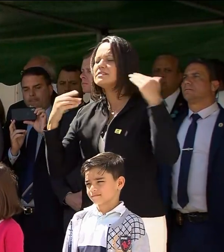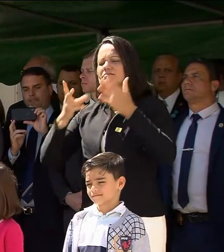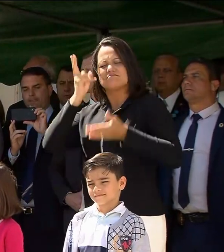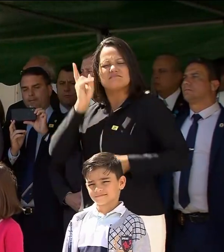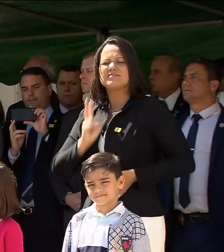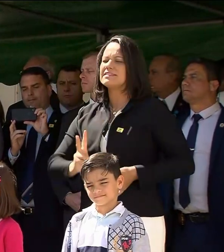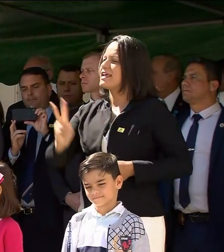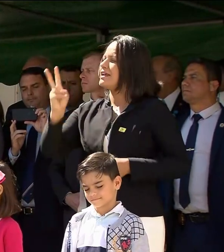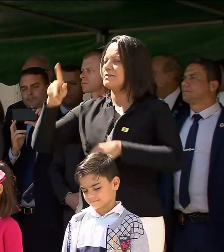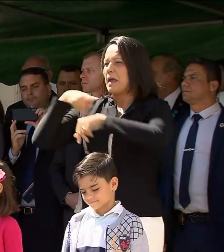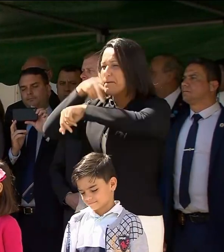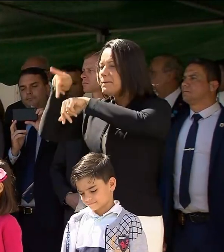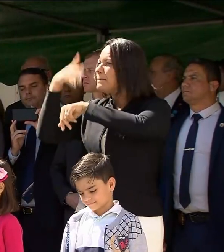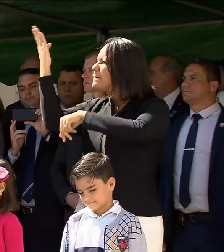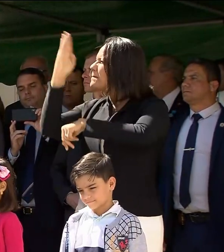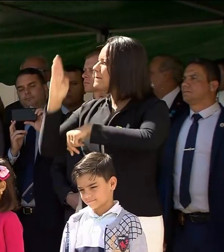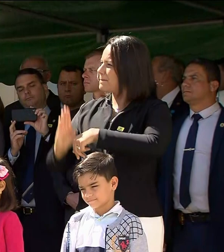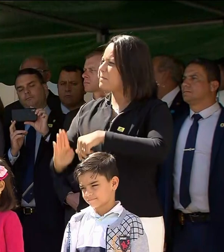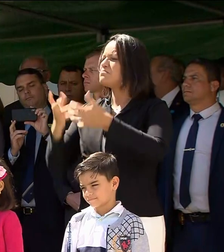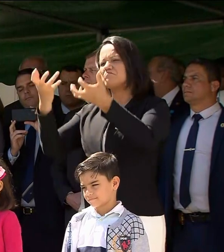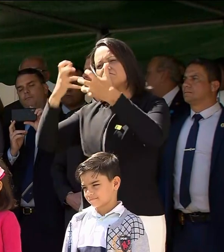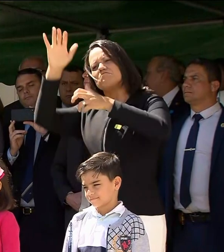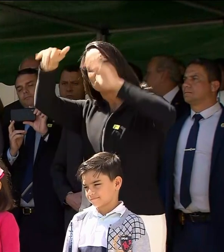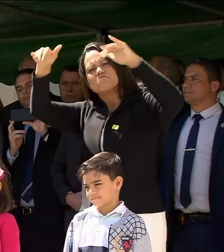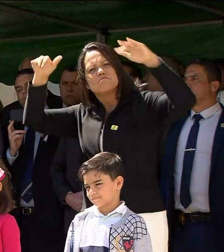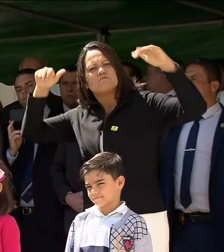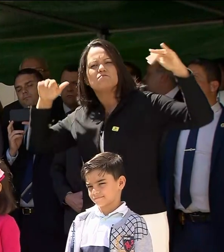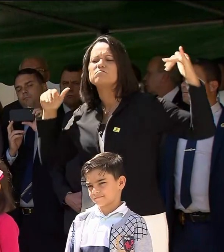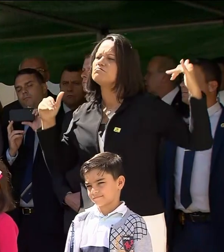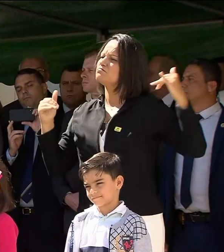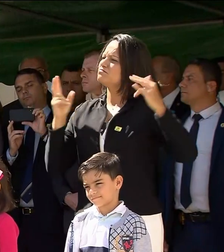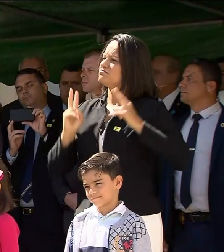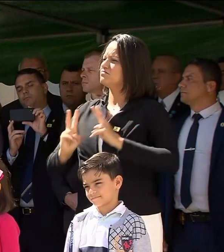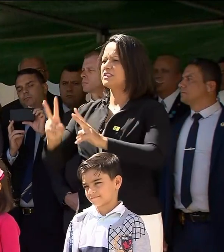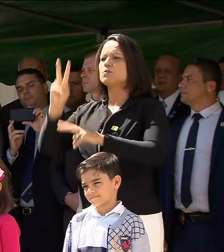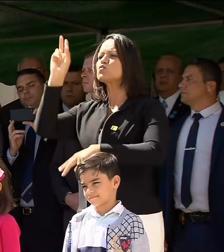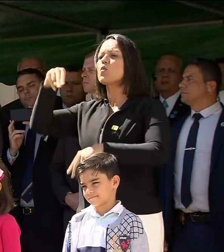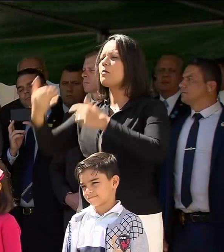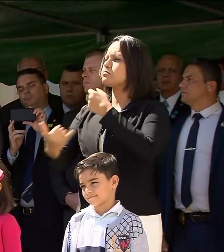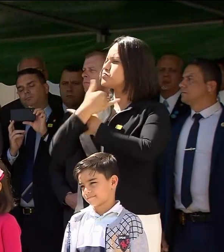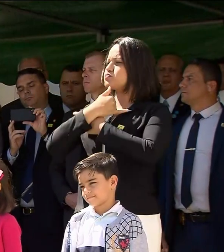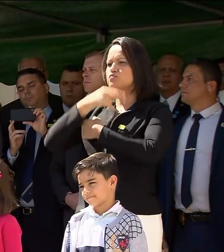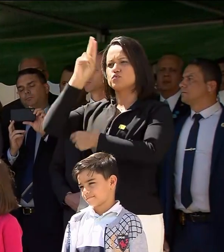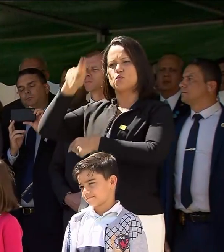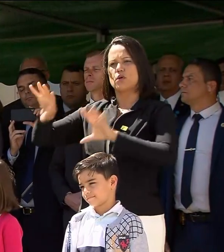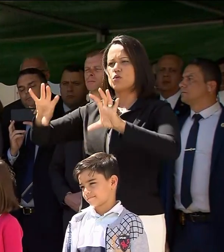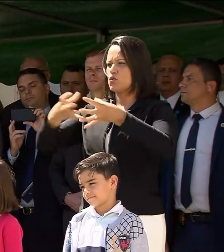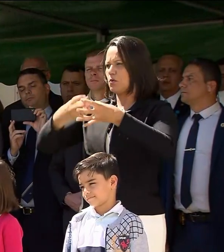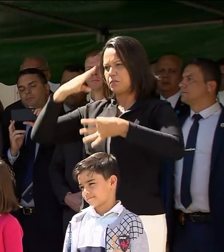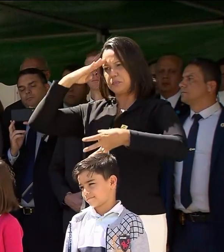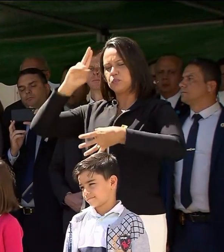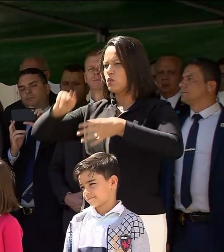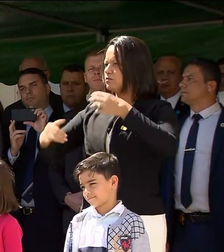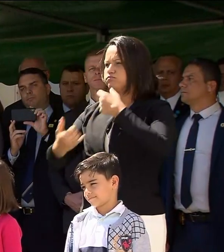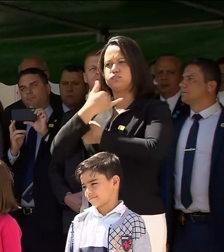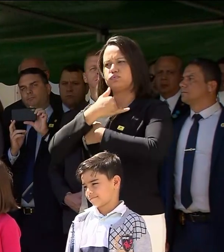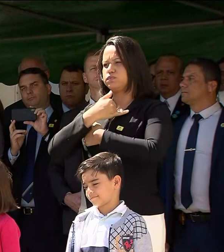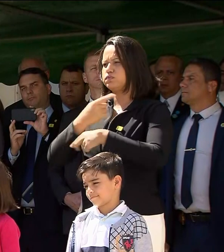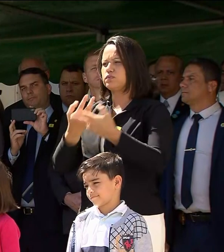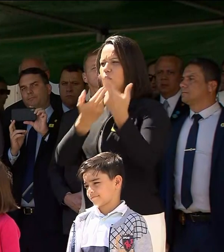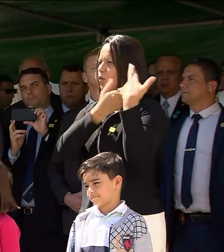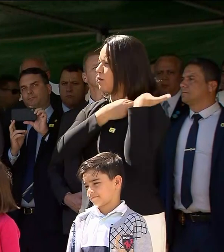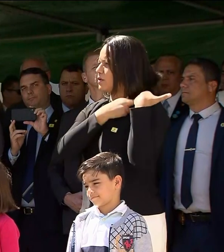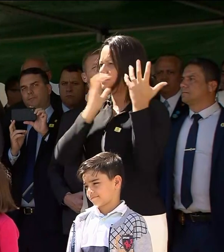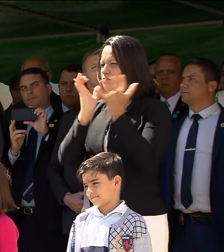que a pátria assim o requereu, não faltaram, com o seu compromisso de